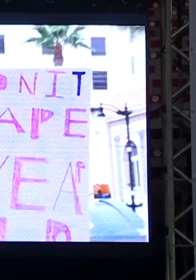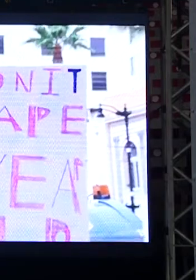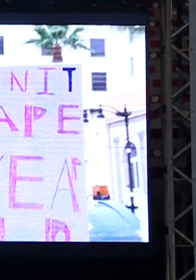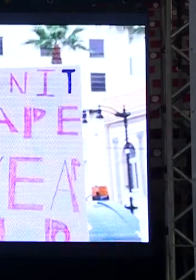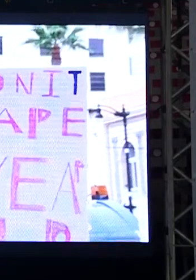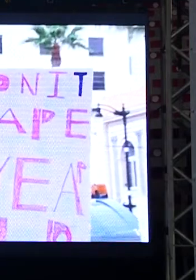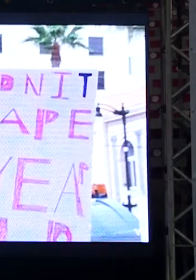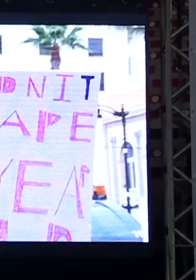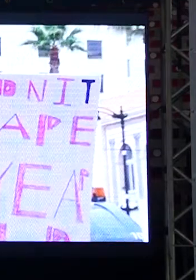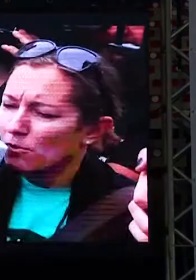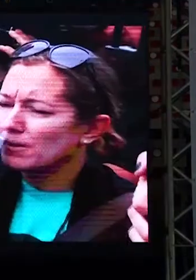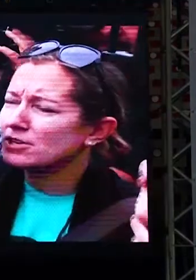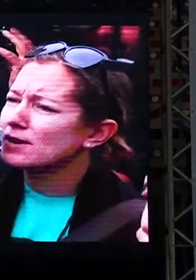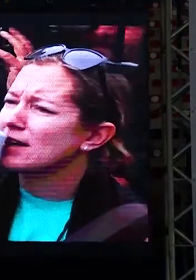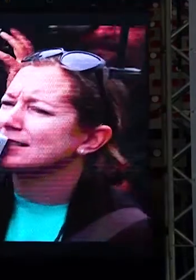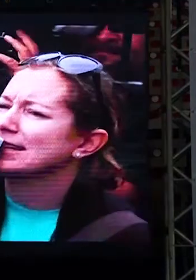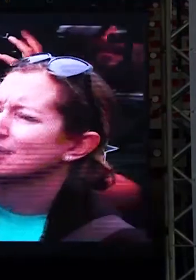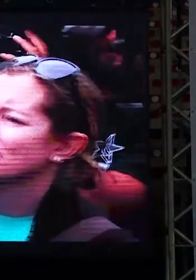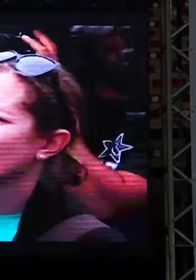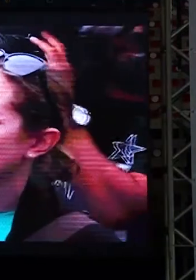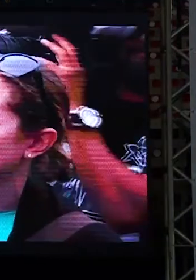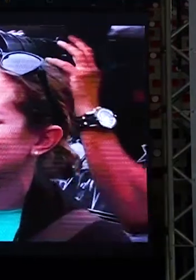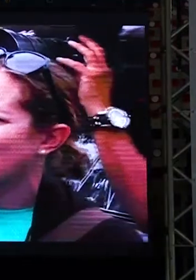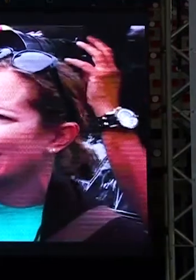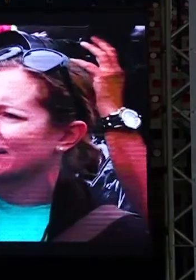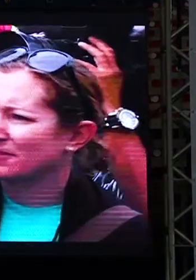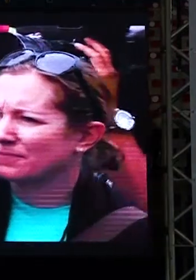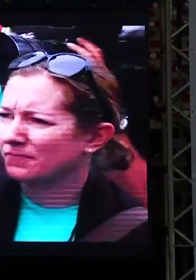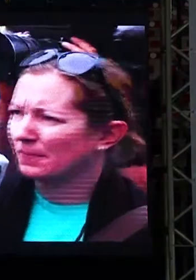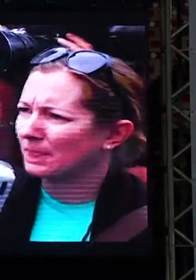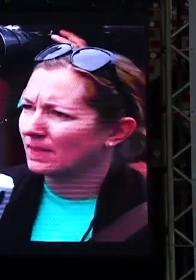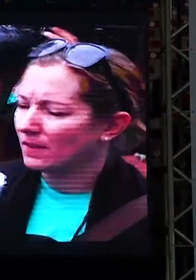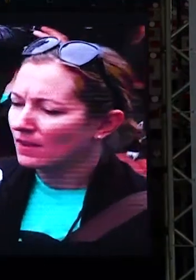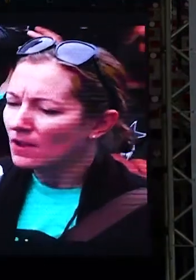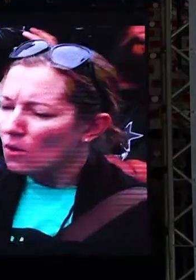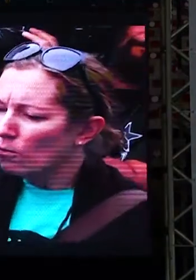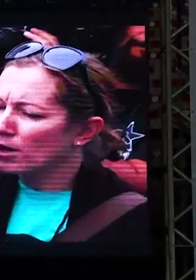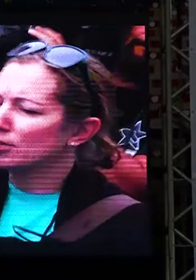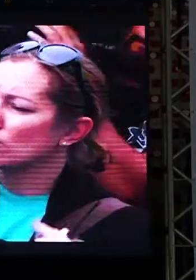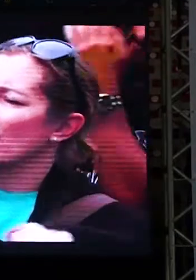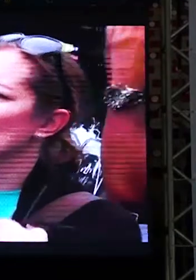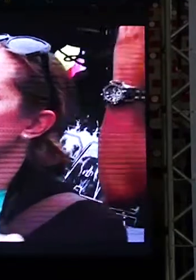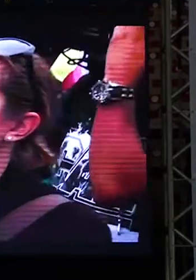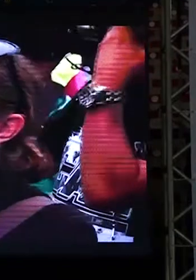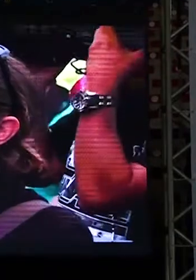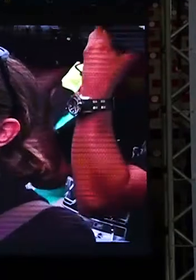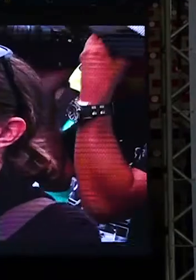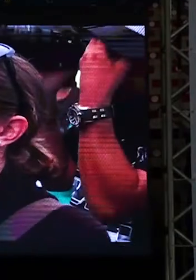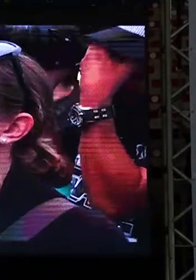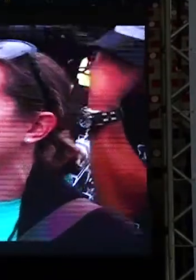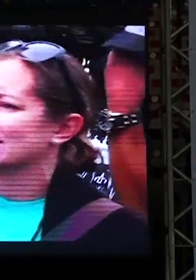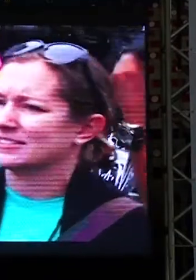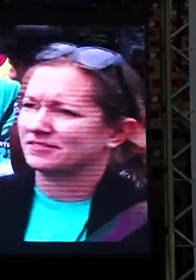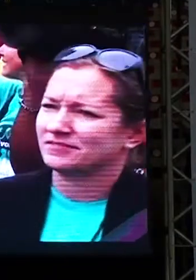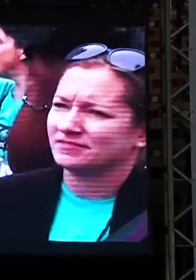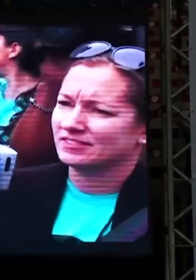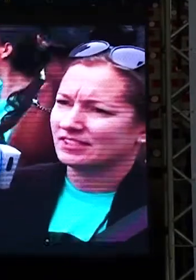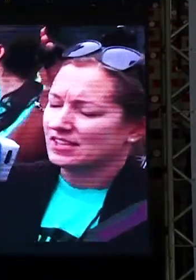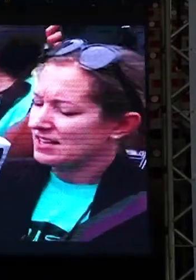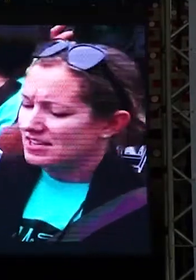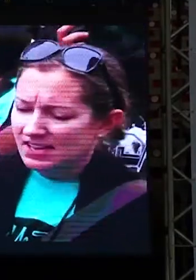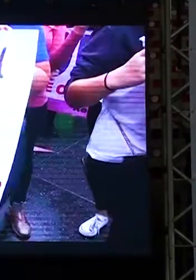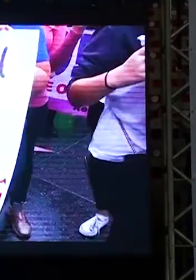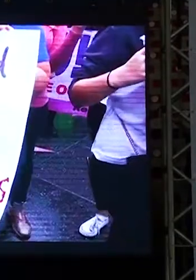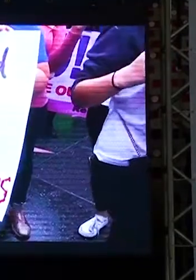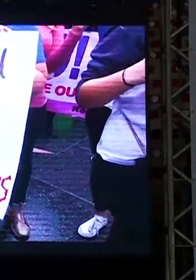campanha hashtag me too para denunciar assédio e abuso começou em meados de outubro no Twitter com mulheres de diferentes